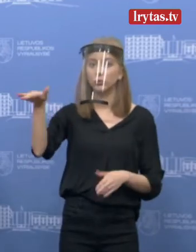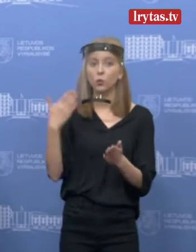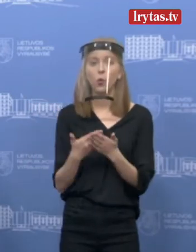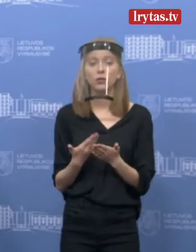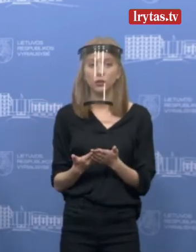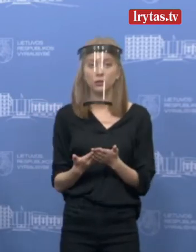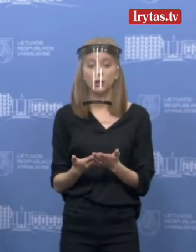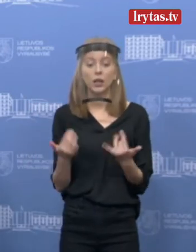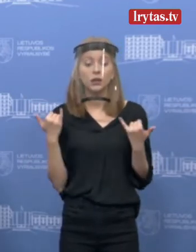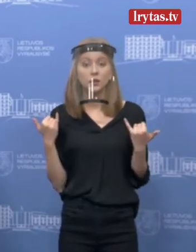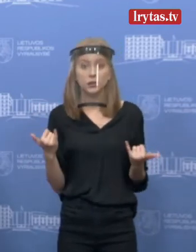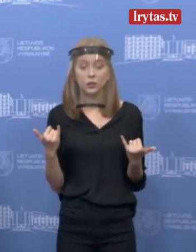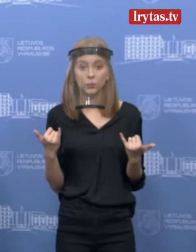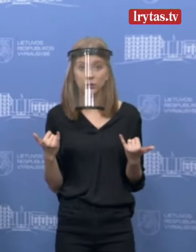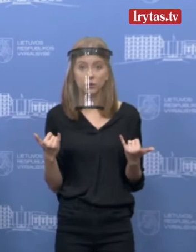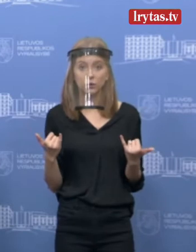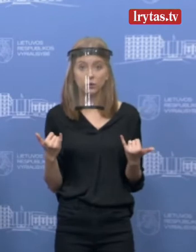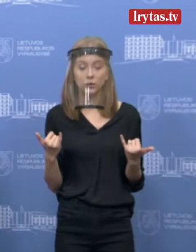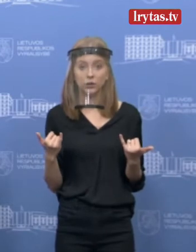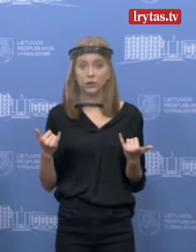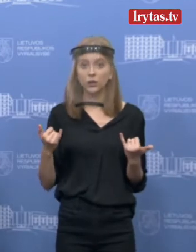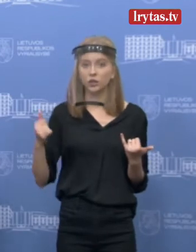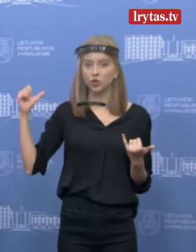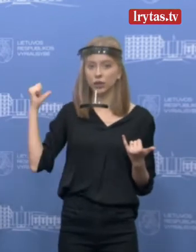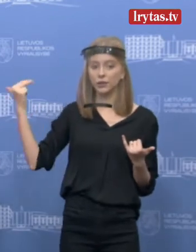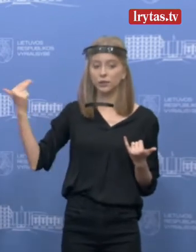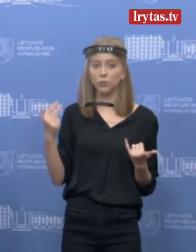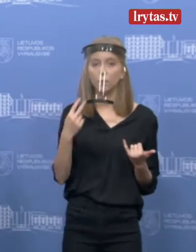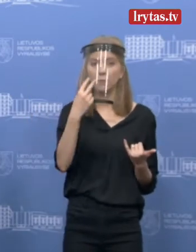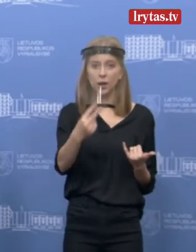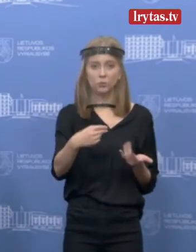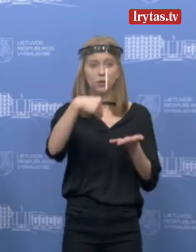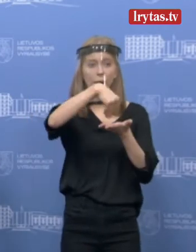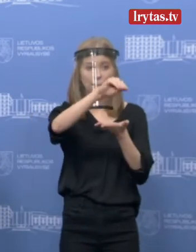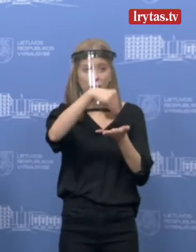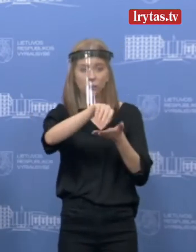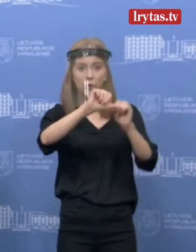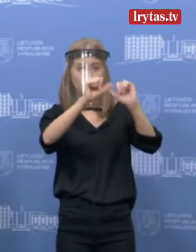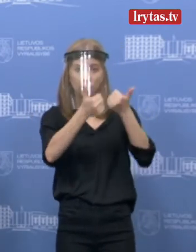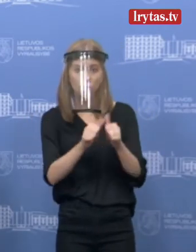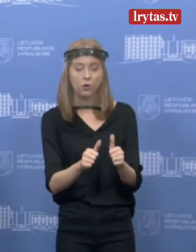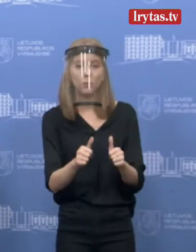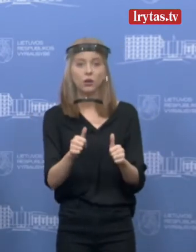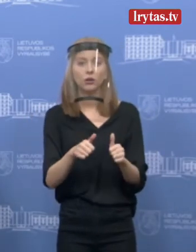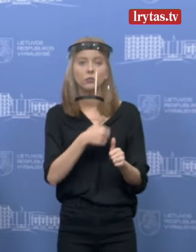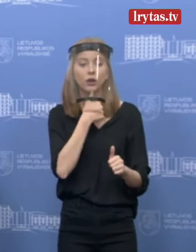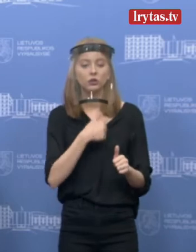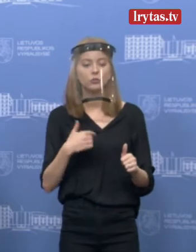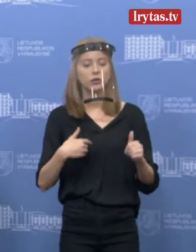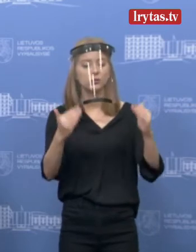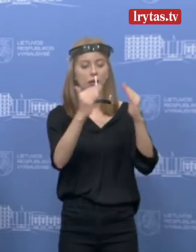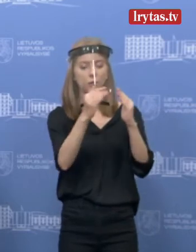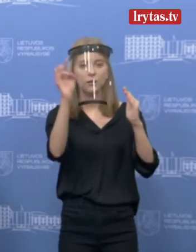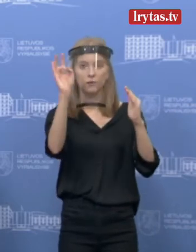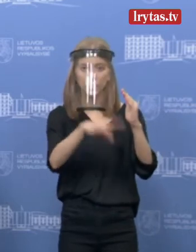tas pirkimas, kuris pasirodė savaitgalį formą liekame namie, įsiepėme